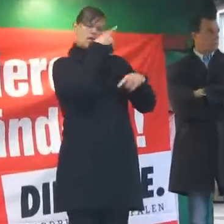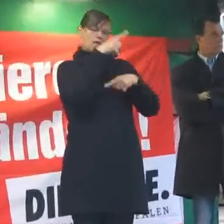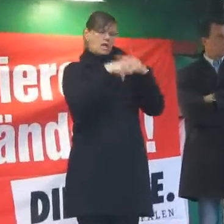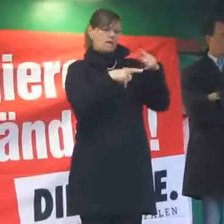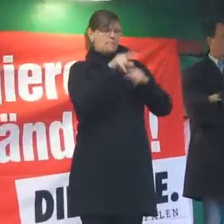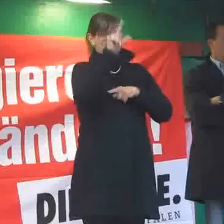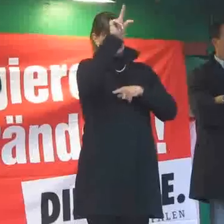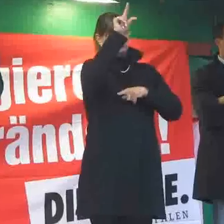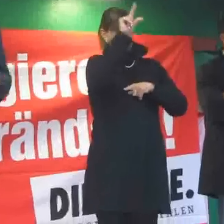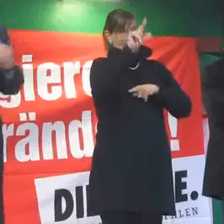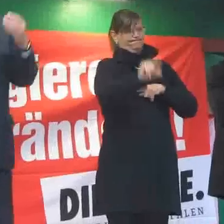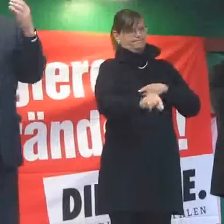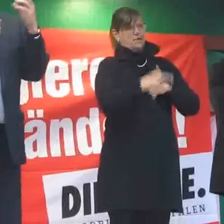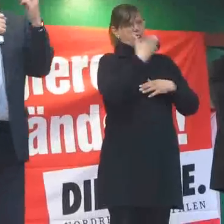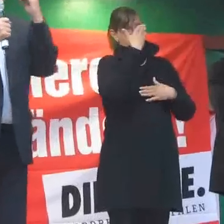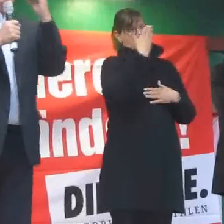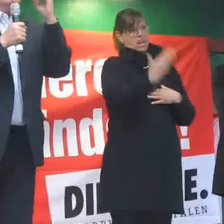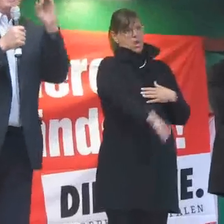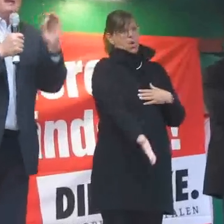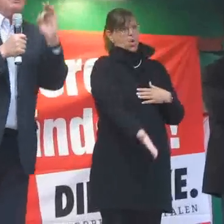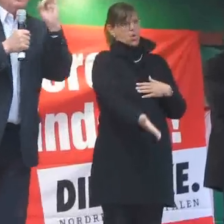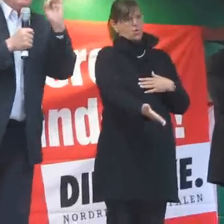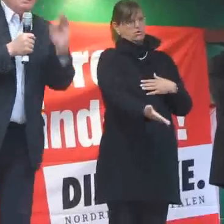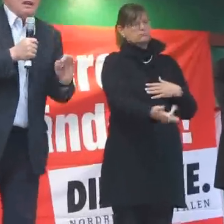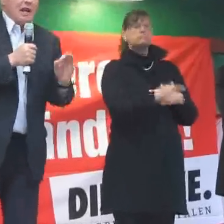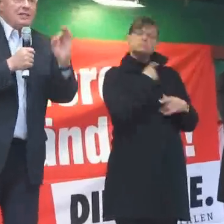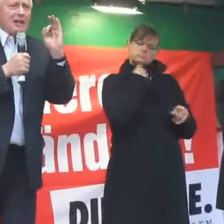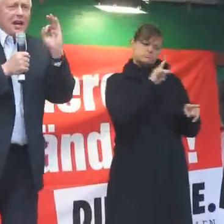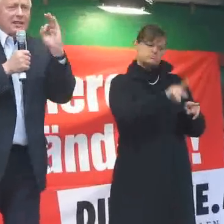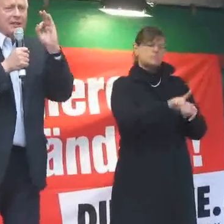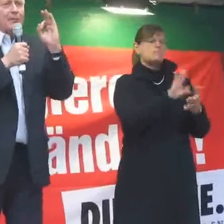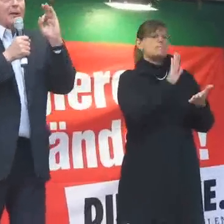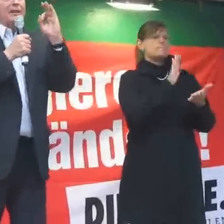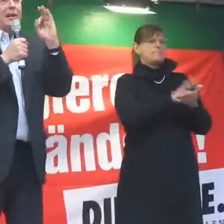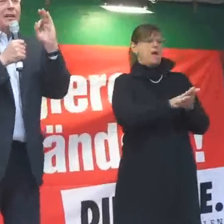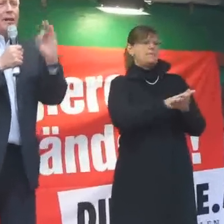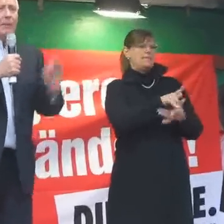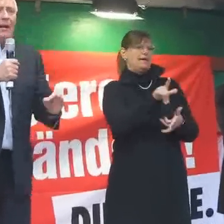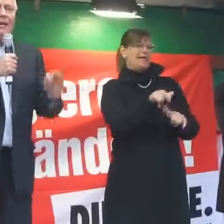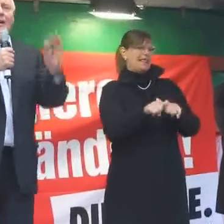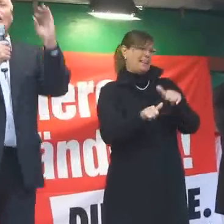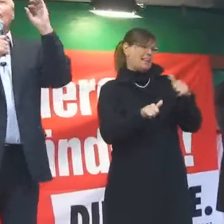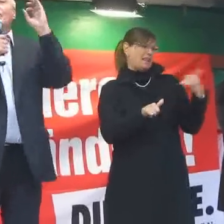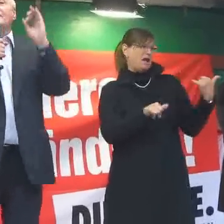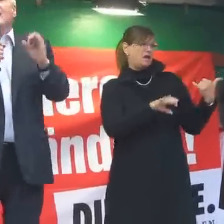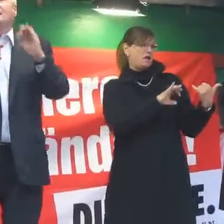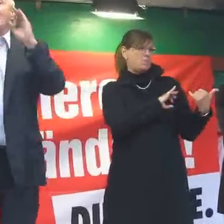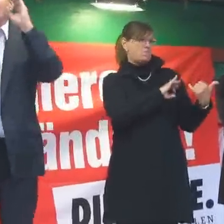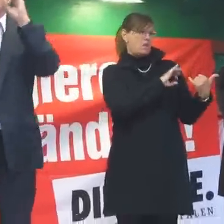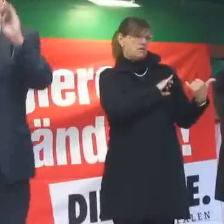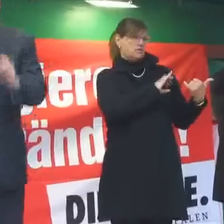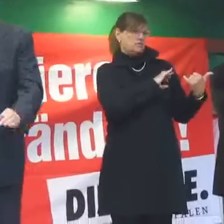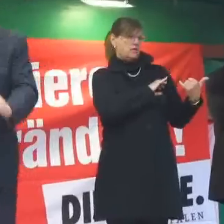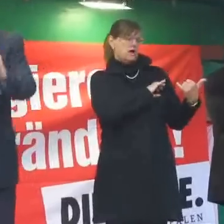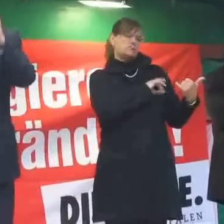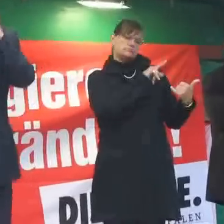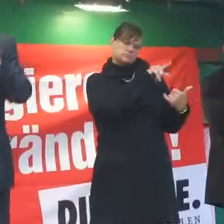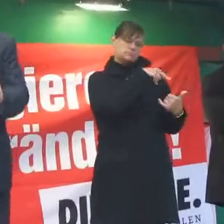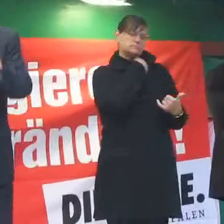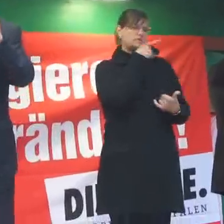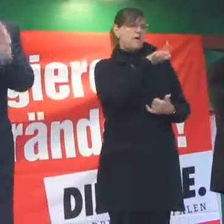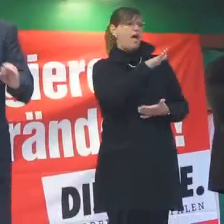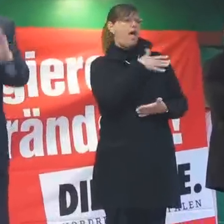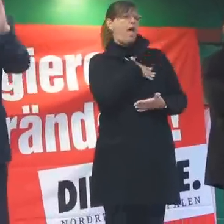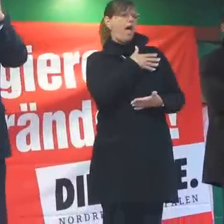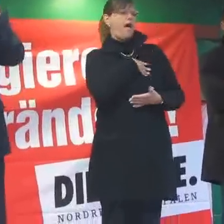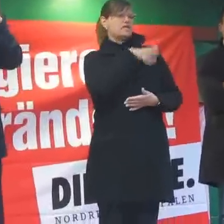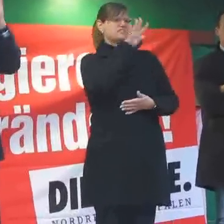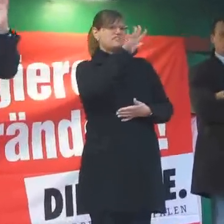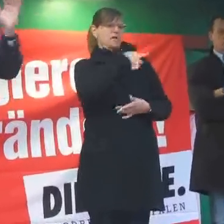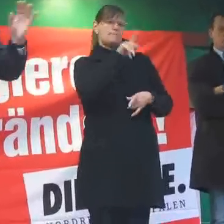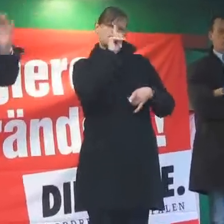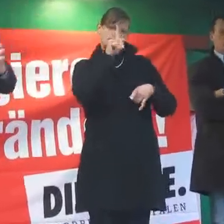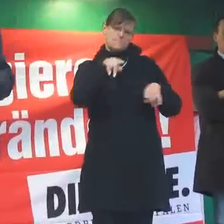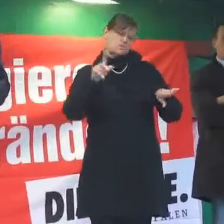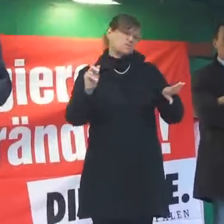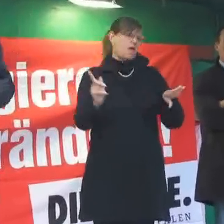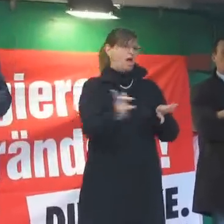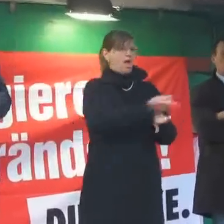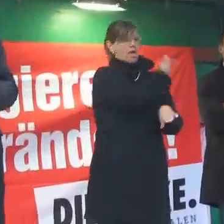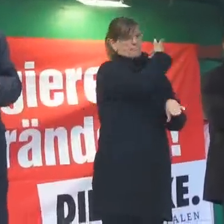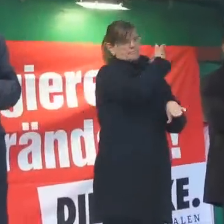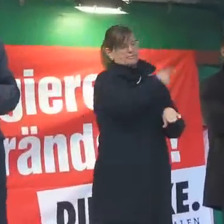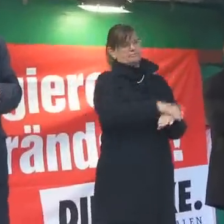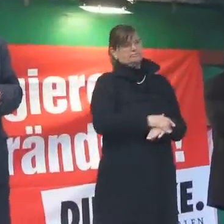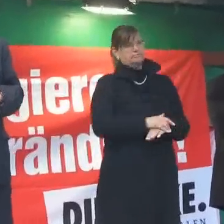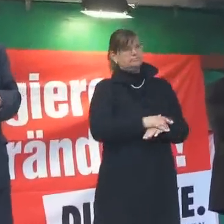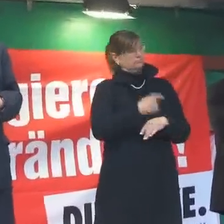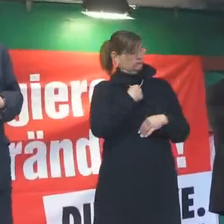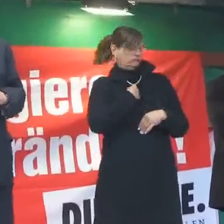angeboten werden. Und deshalb bleibt die Linke als einzige Partei dabei und sagt, Hartz IV muss weg. Wir werden uns damit nicht